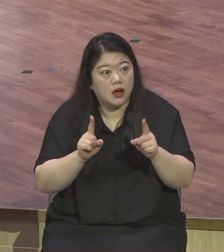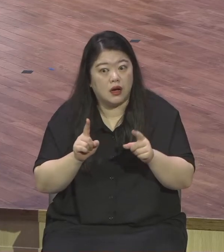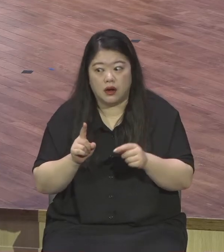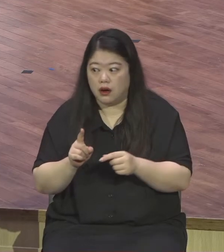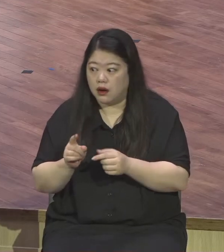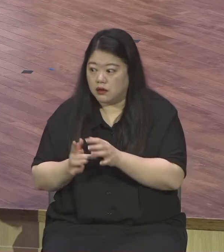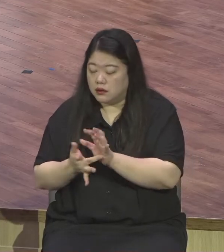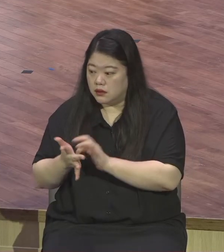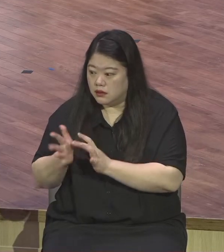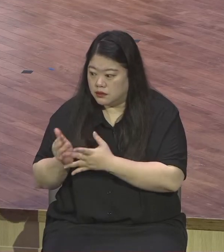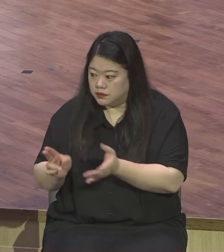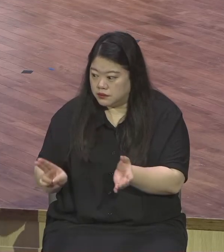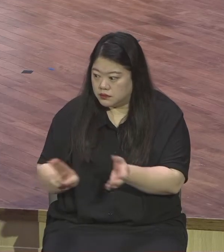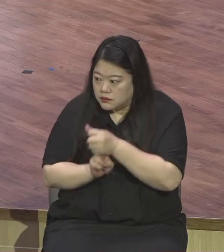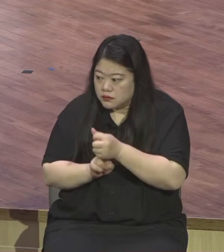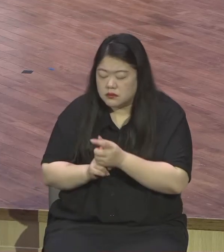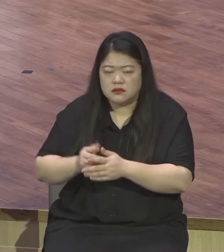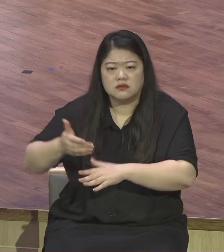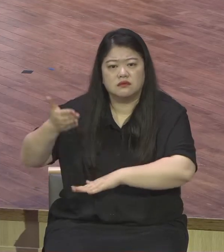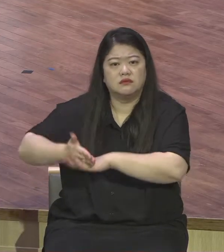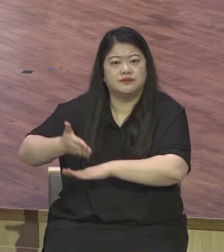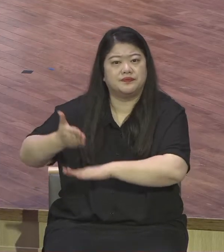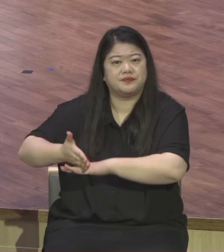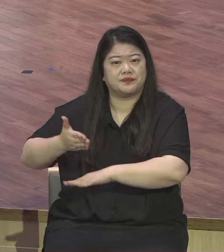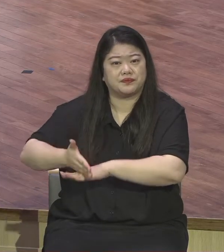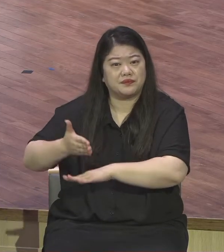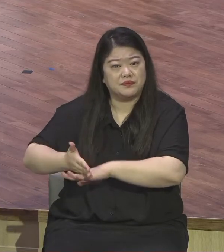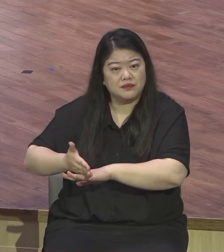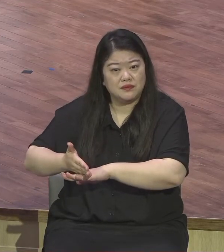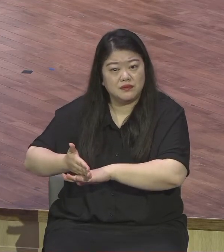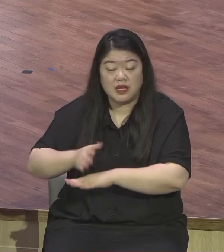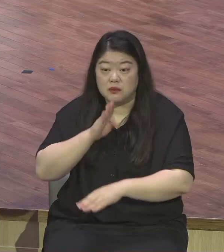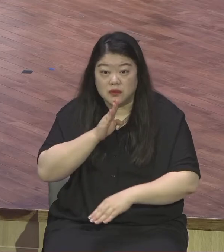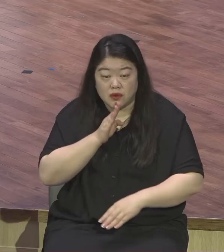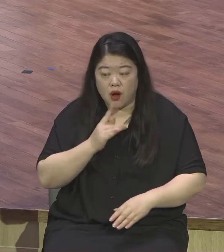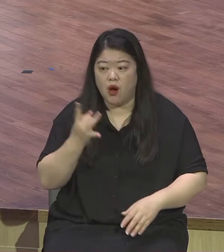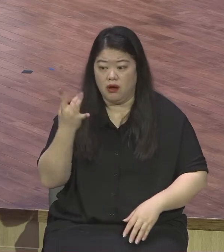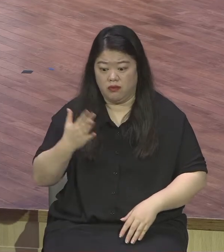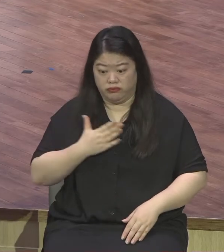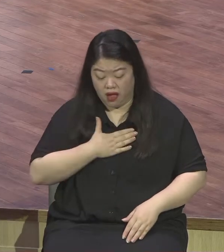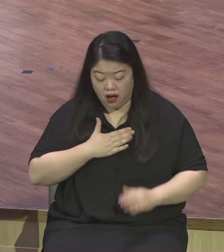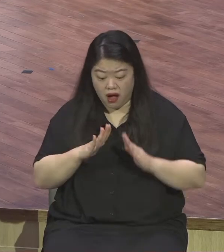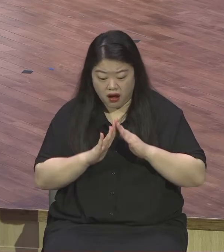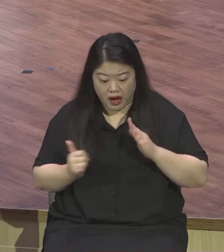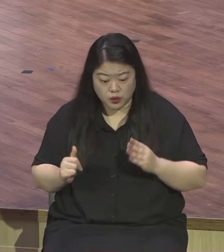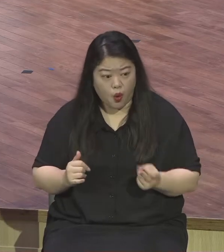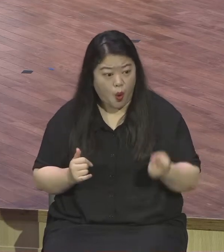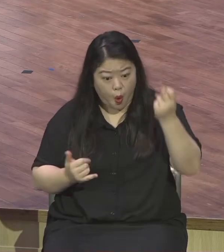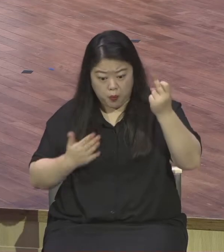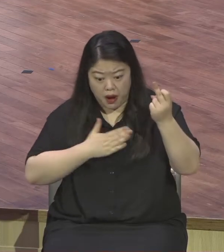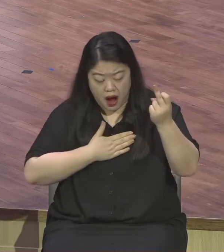예수를 위해서 얼마나 내 마음에 있는 감사를 표시할 것인가 생각을 하게 되고